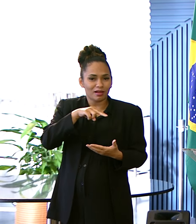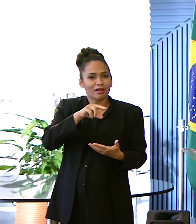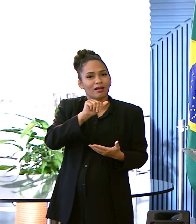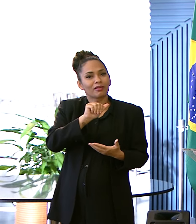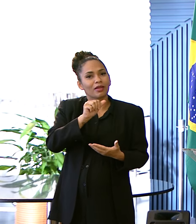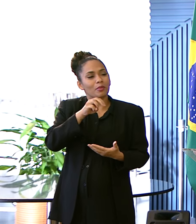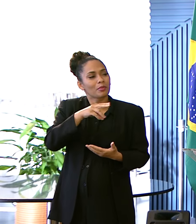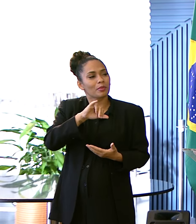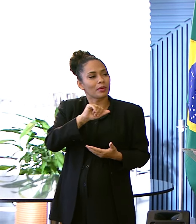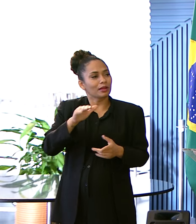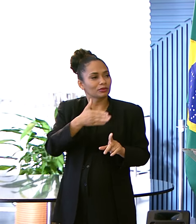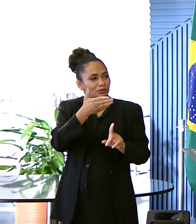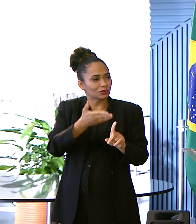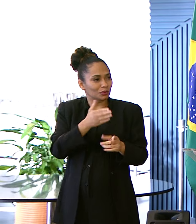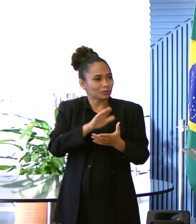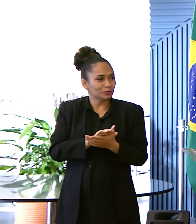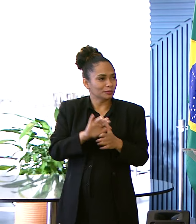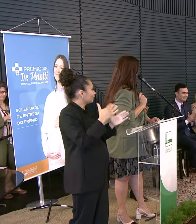escolhemos Para homenagear